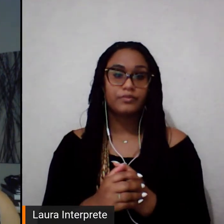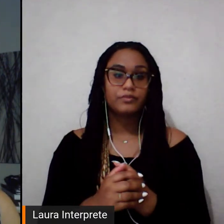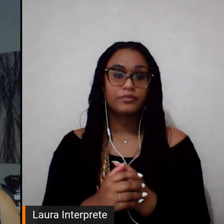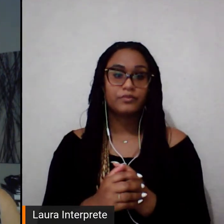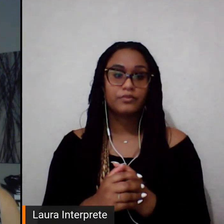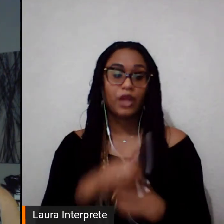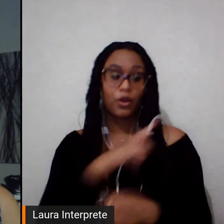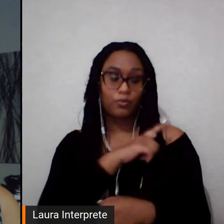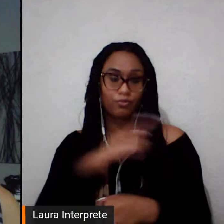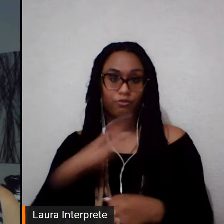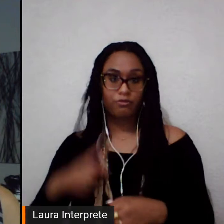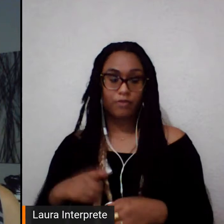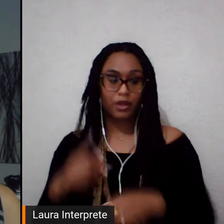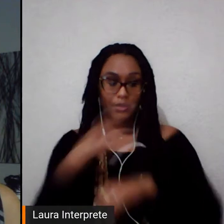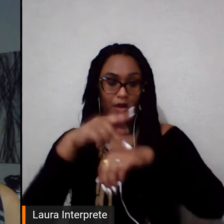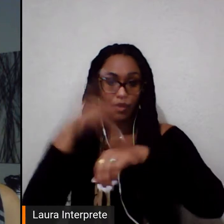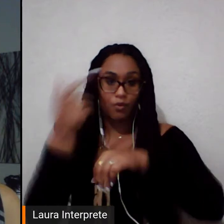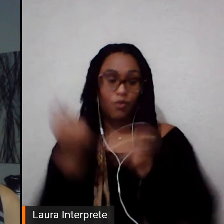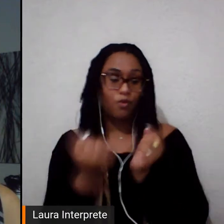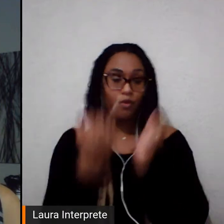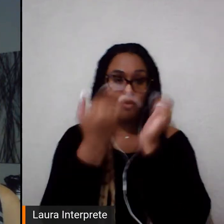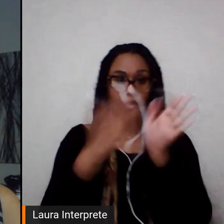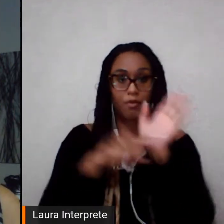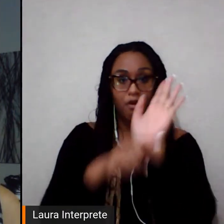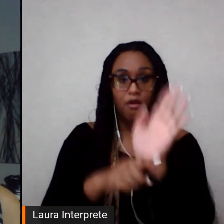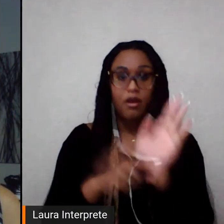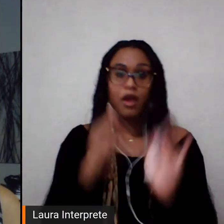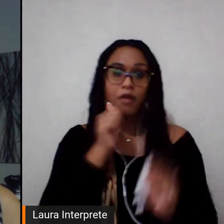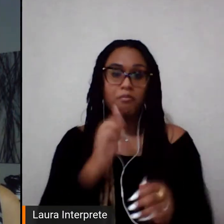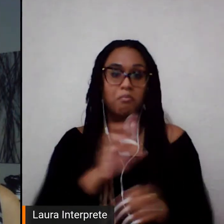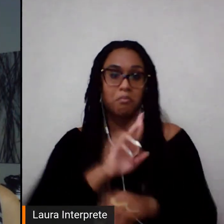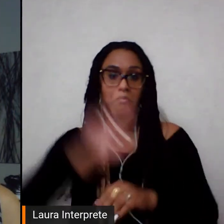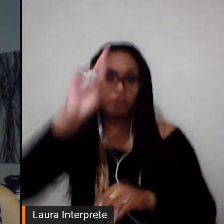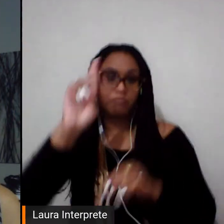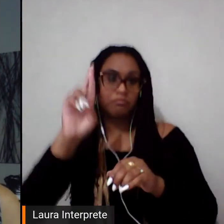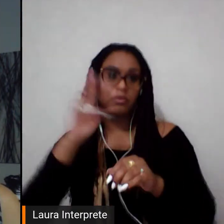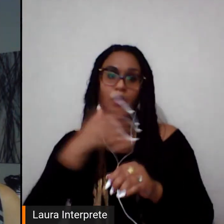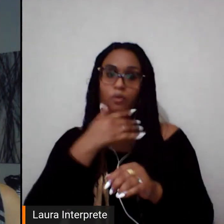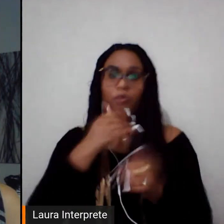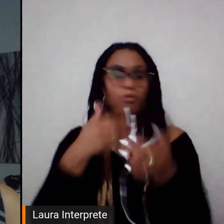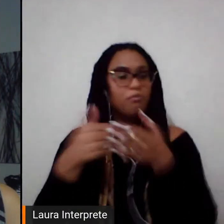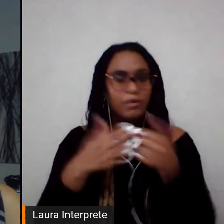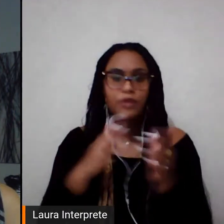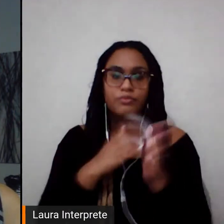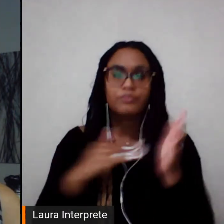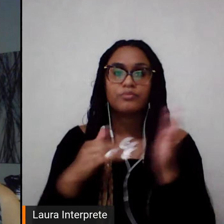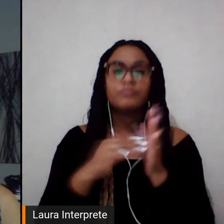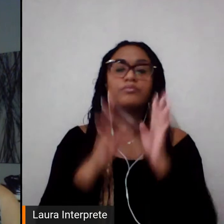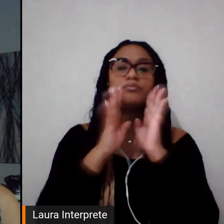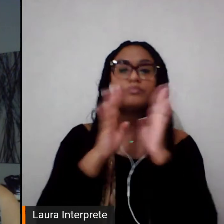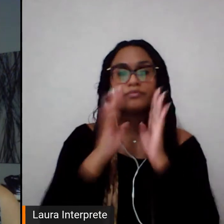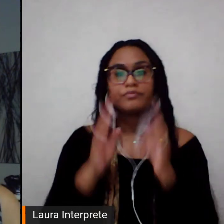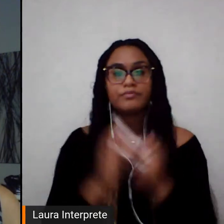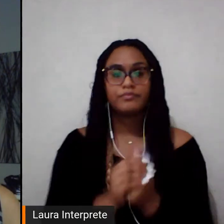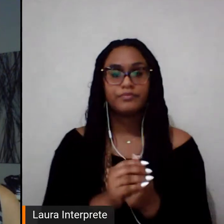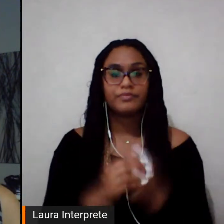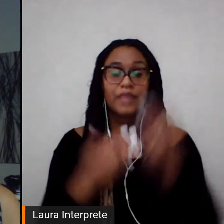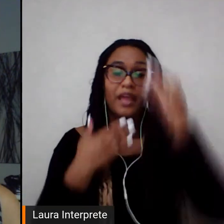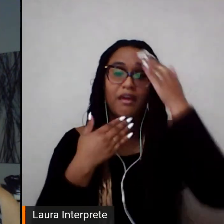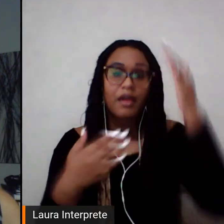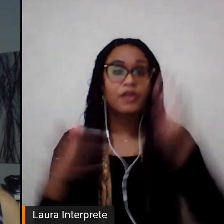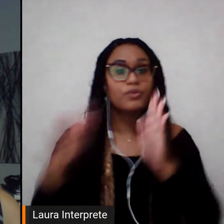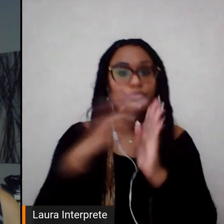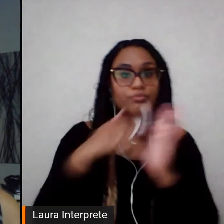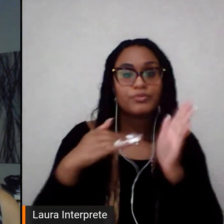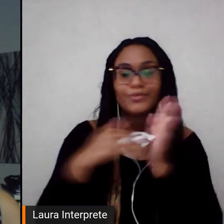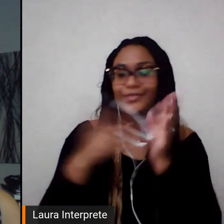Unido para desenvolver futuros líderes globais. Agradeço a equipe que tornou o evento possível às convidadas